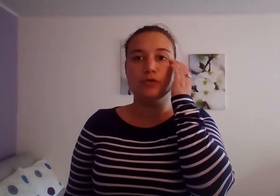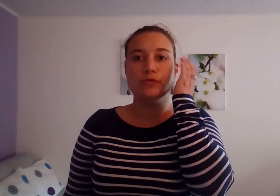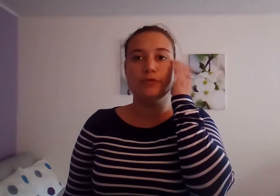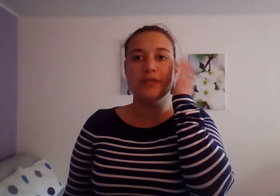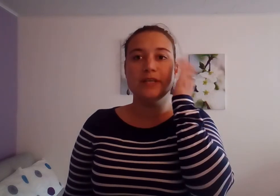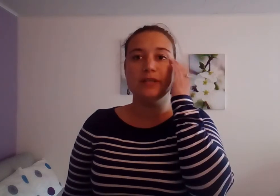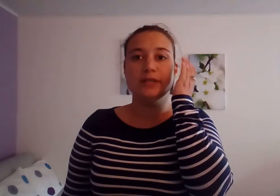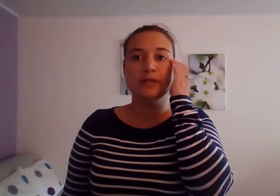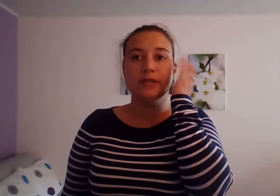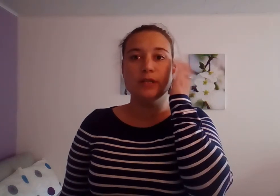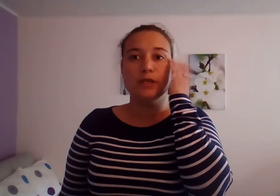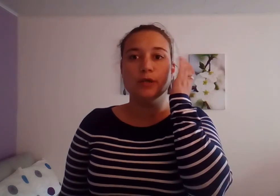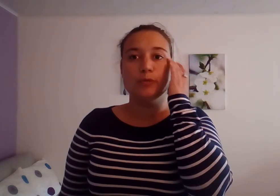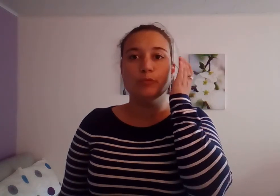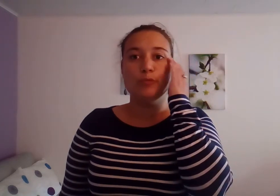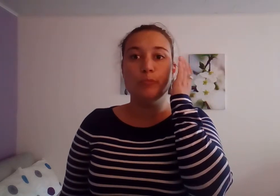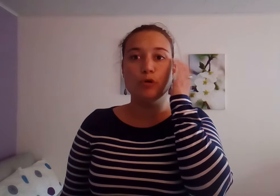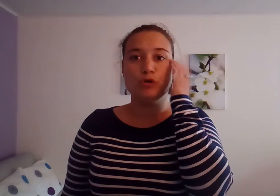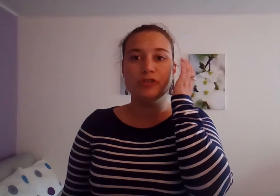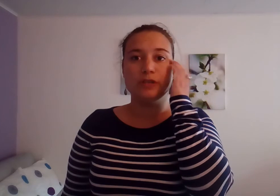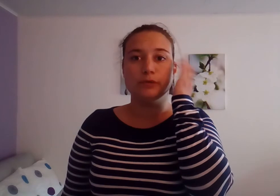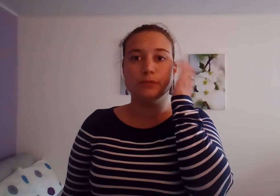Ces conflits me mangent le cerveau.